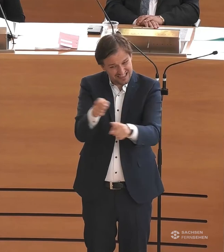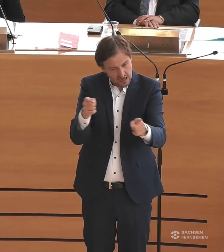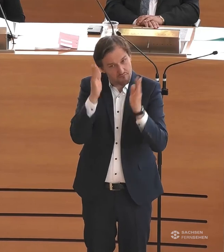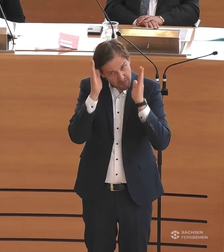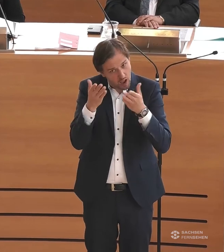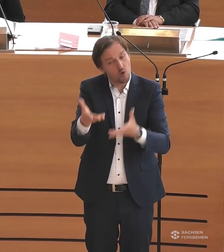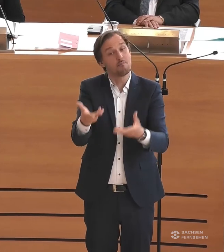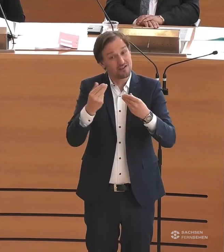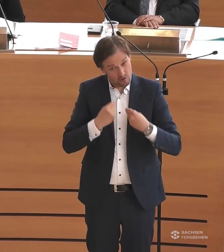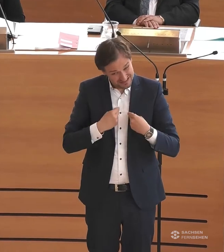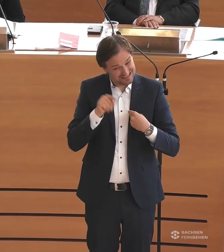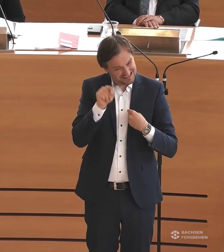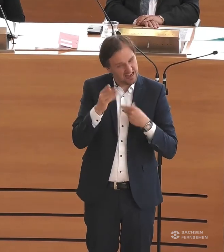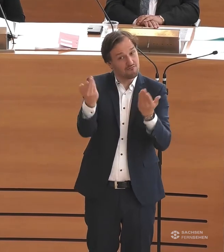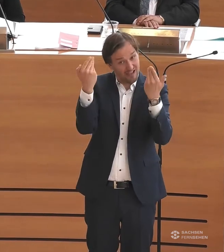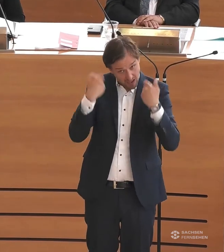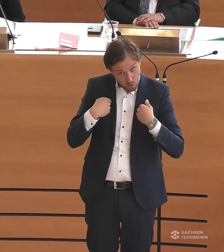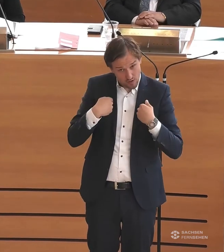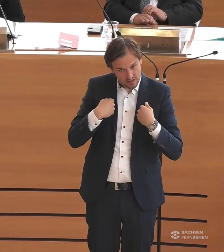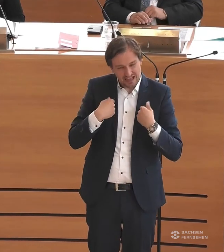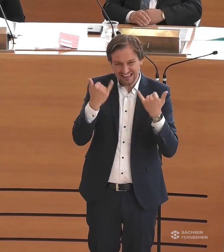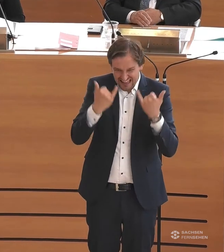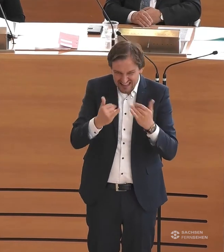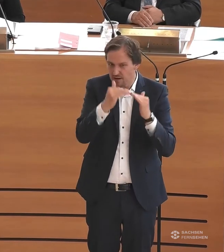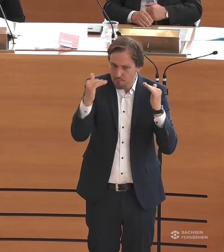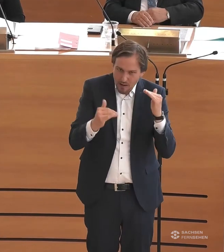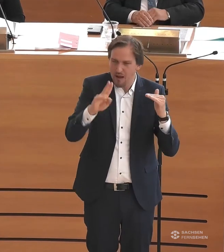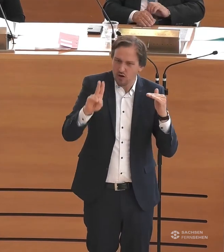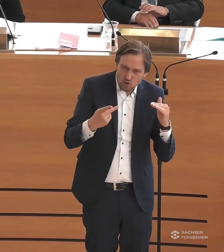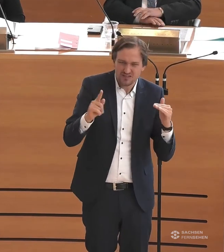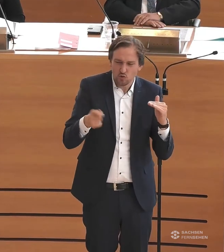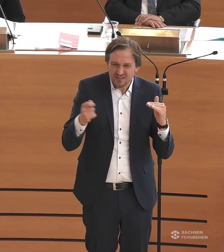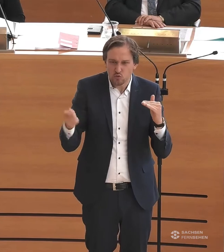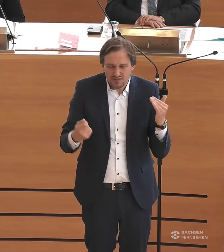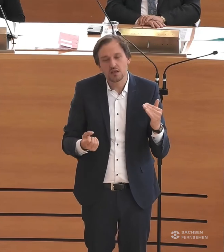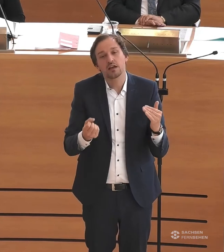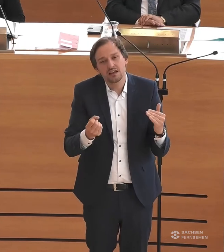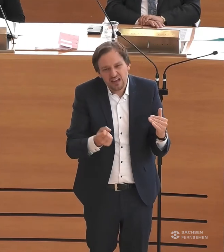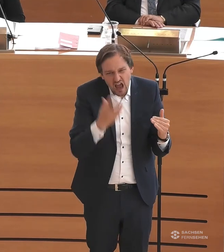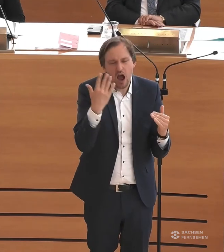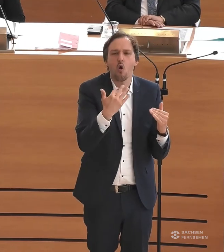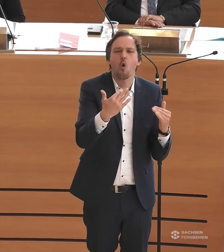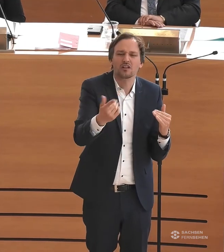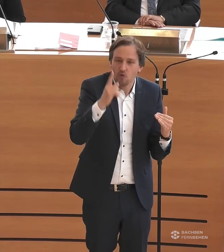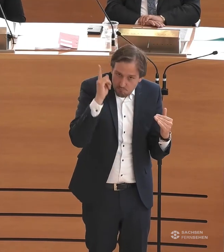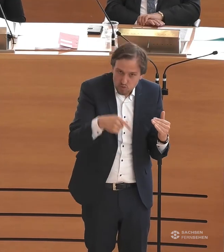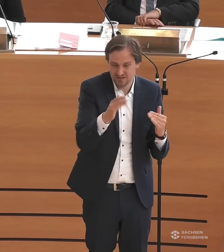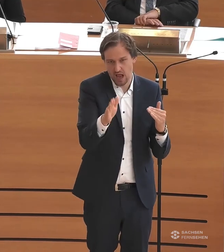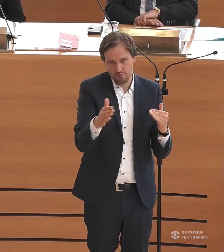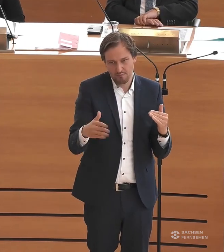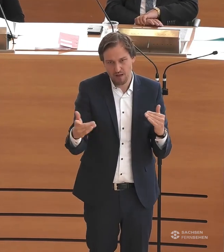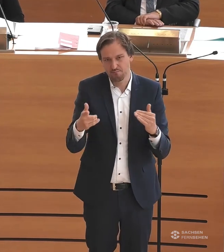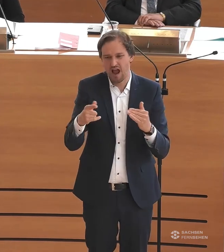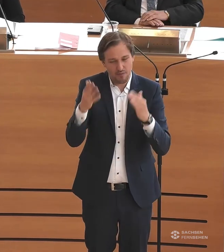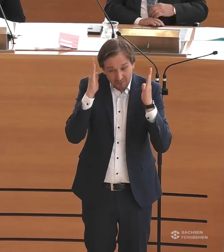gegeben haben. Und dieses Vertrauen sollten wir durch Kürzungen, die sicher an der einen oder anderen Stelle nicht zu umgehen sind, aber einfach nicht